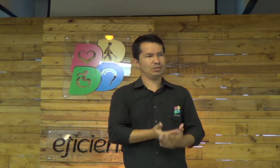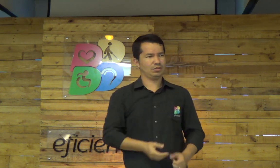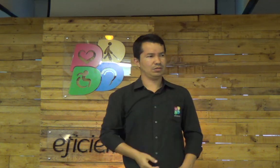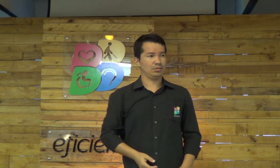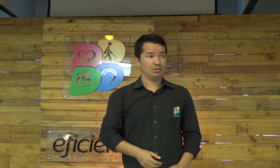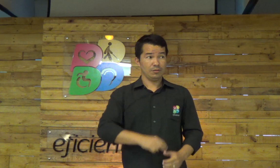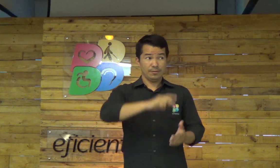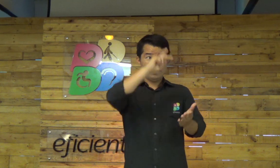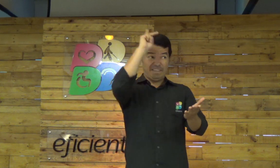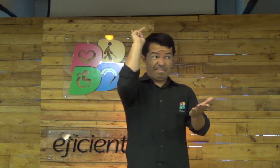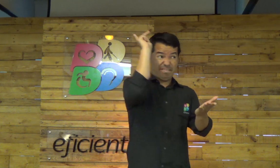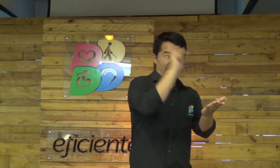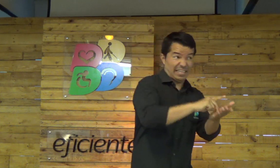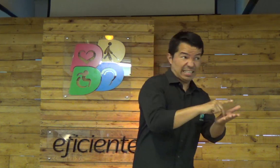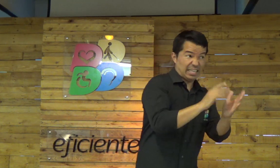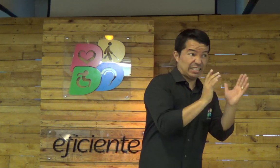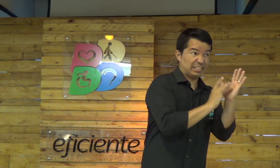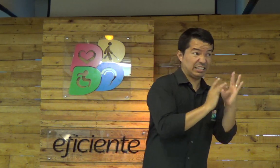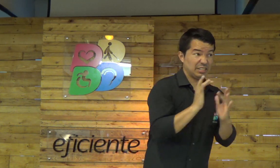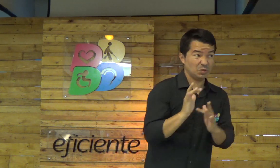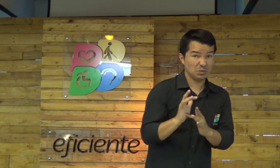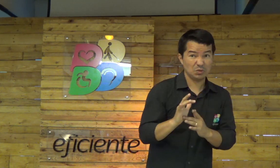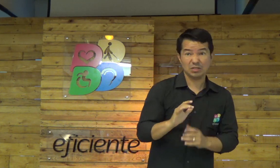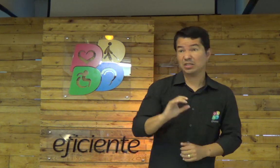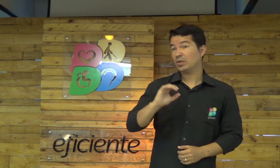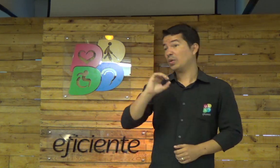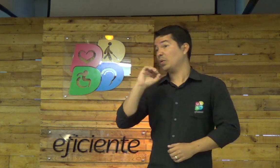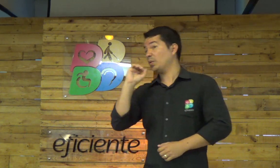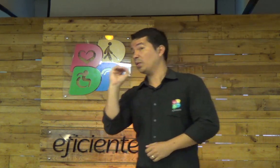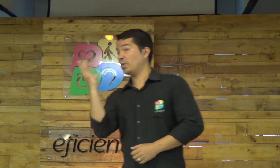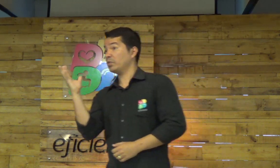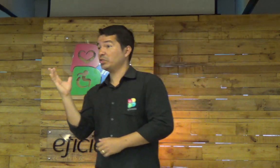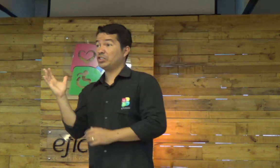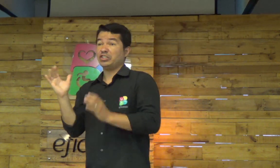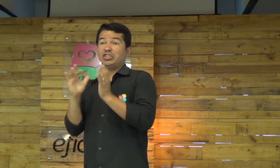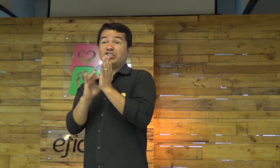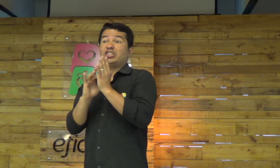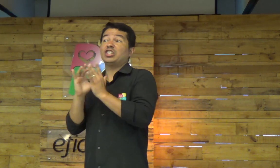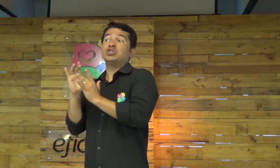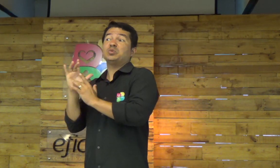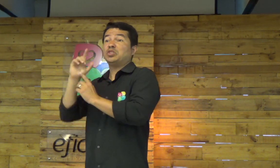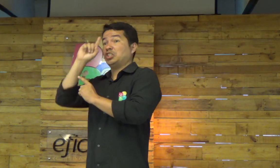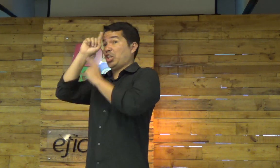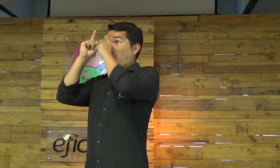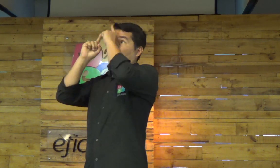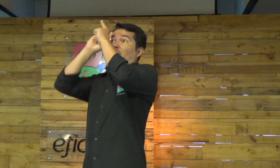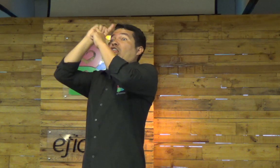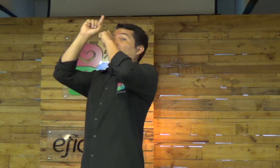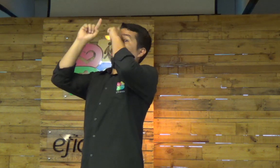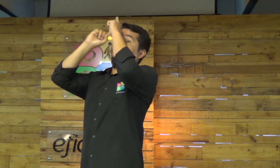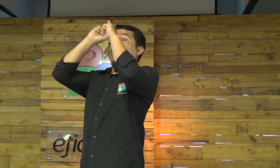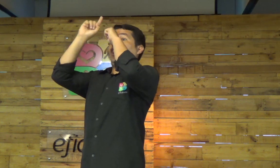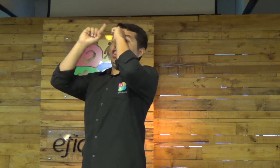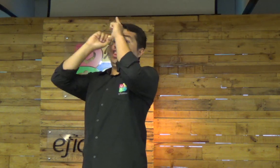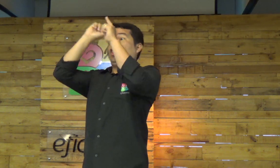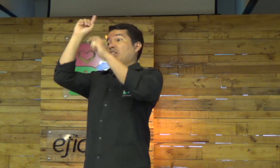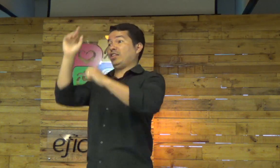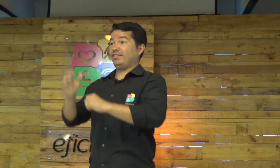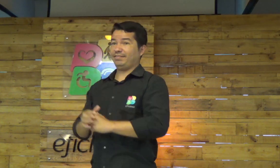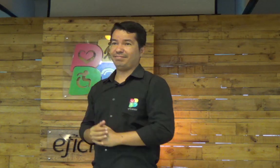qual Jesus que você acredita? Esse Jesus da Bíblia, ou Jesus ali que você fica ali